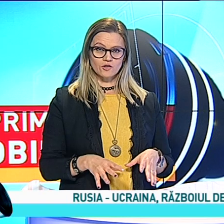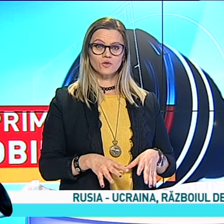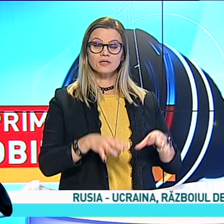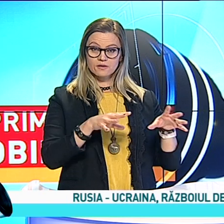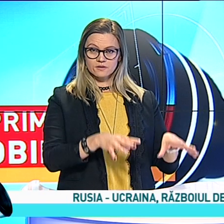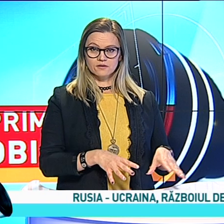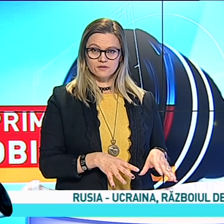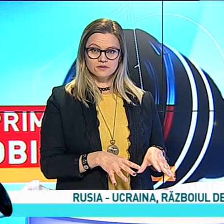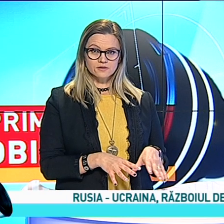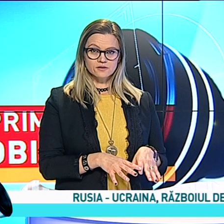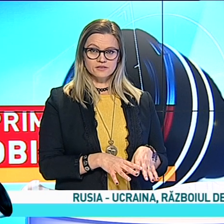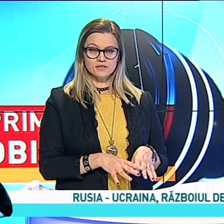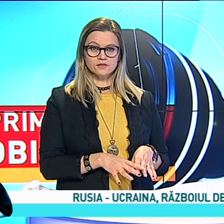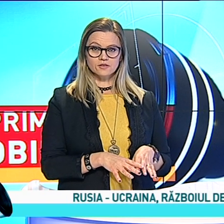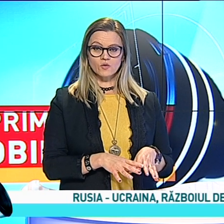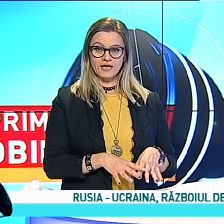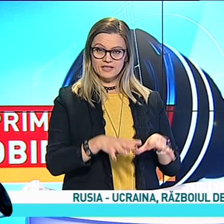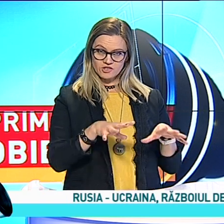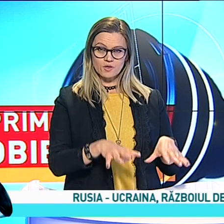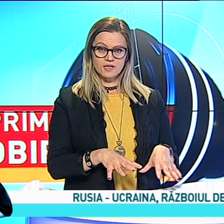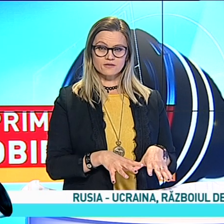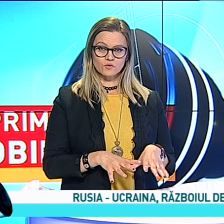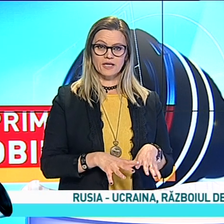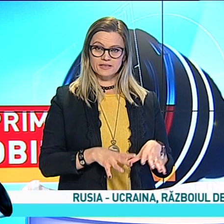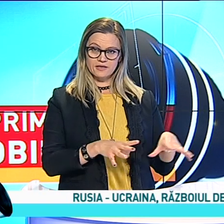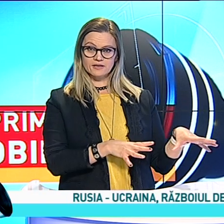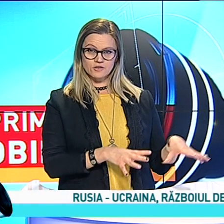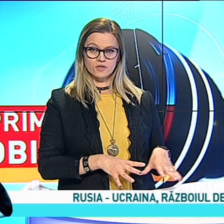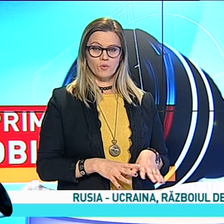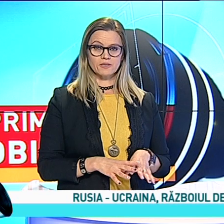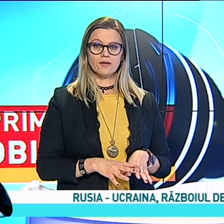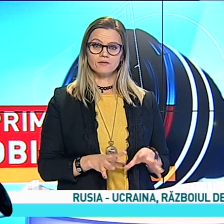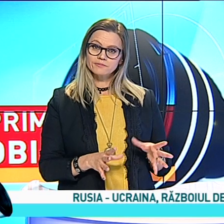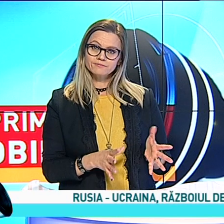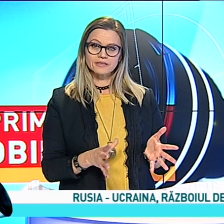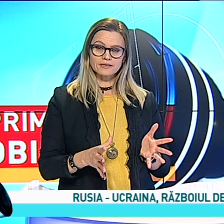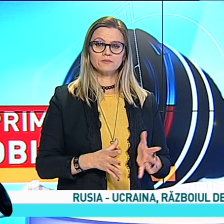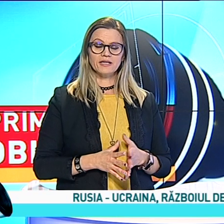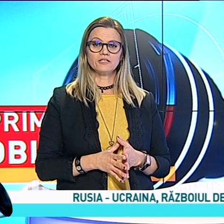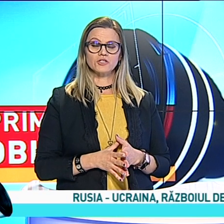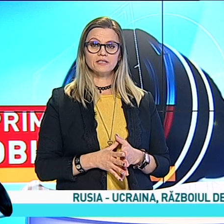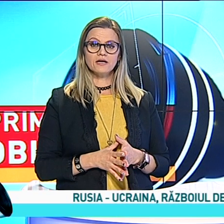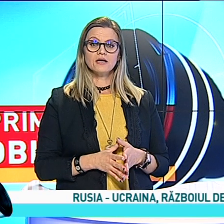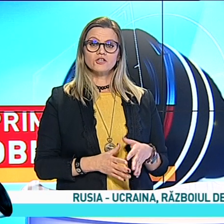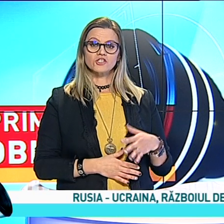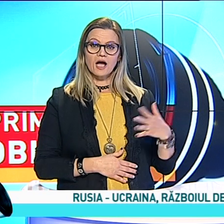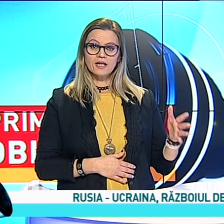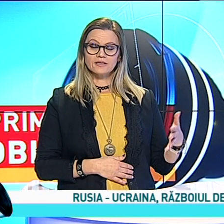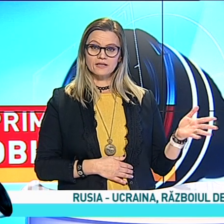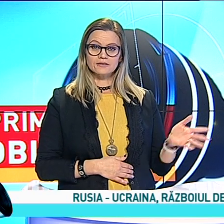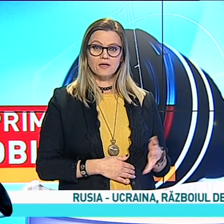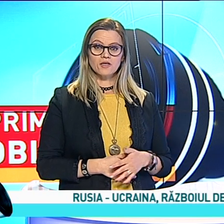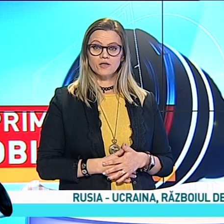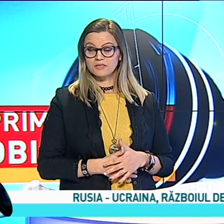casere lor Din Ucraina și au rămas în Ucraina, în alte zone poate cât de cât mai liniștite Și